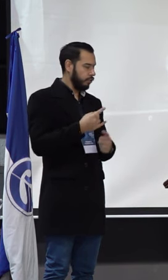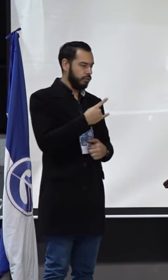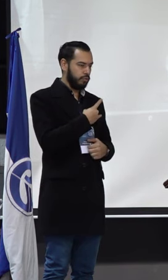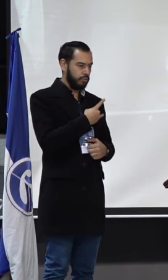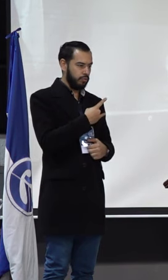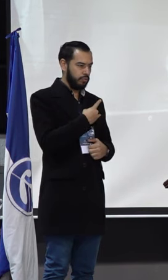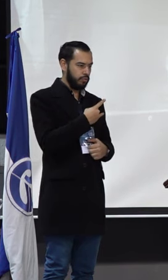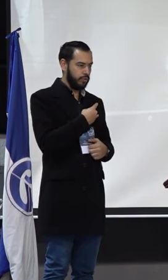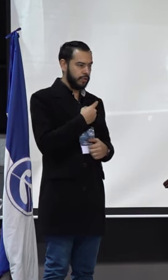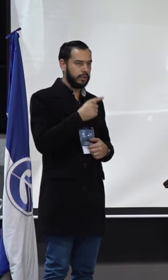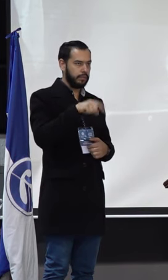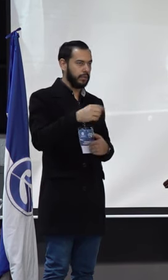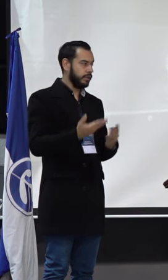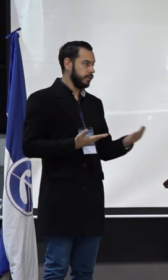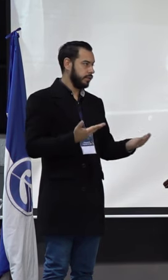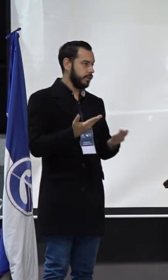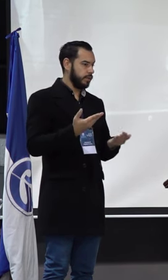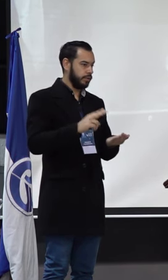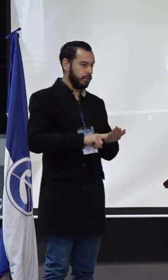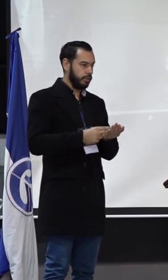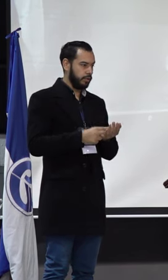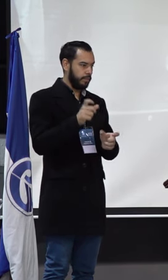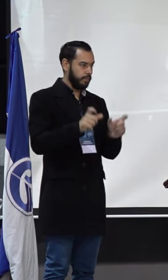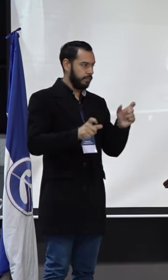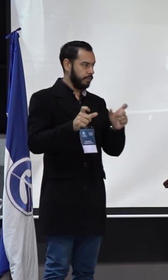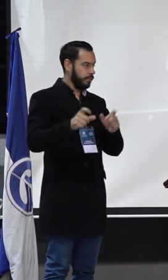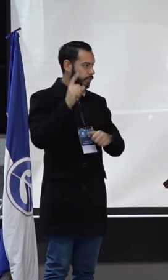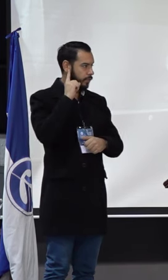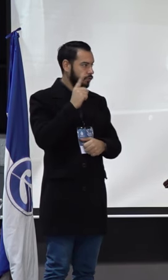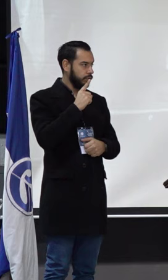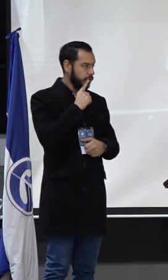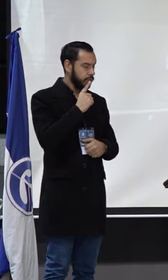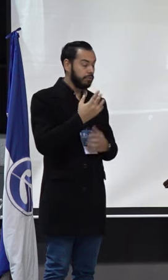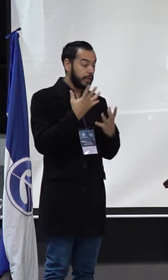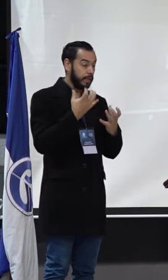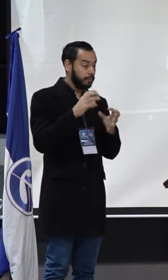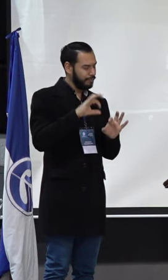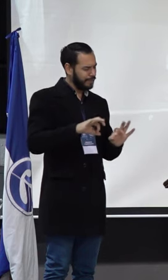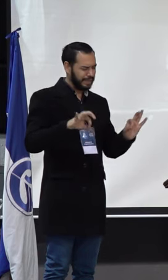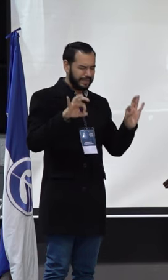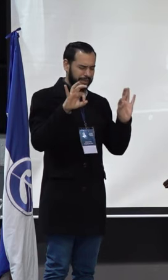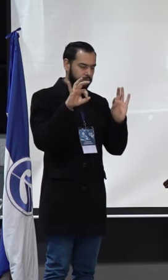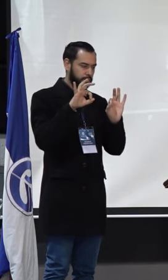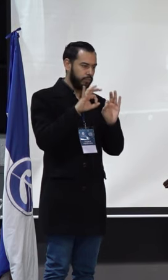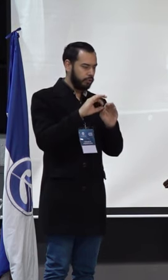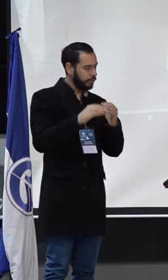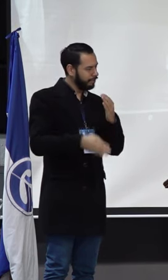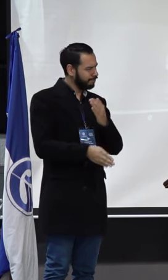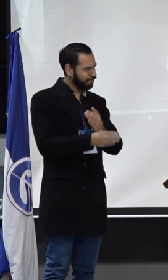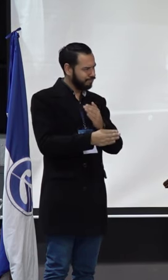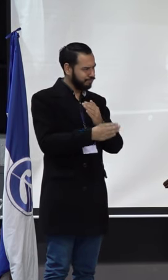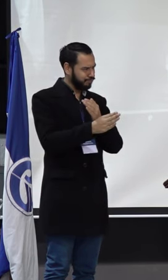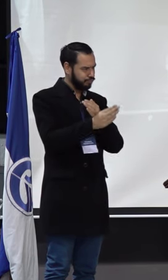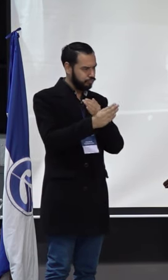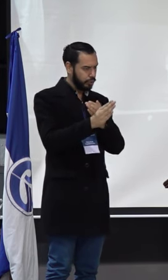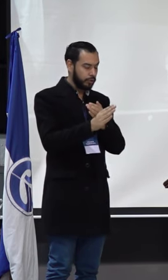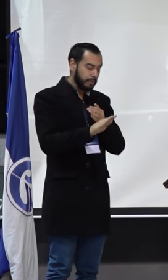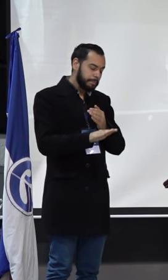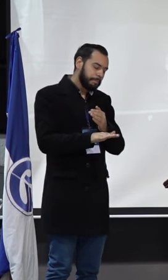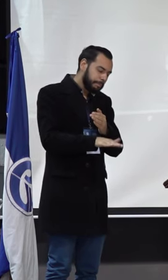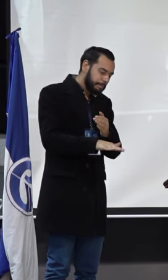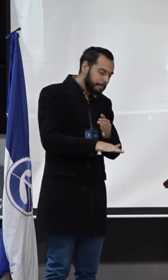universidad preste el servicio de interpretación para personas sordas. Creemos que es importante avanzar, si bien son pasos